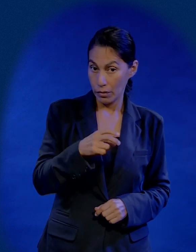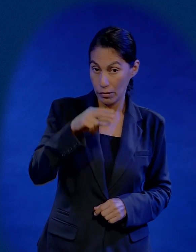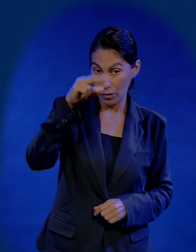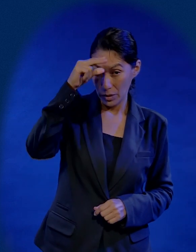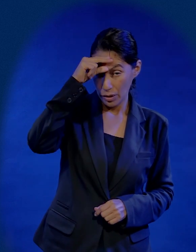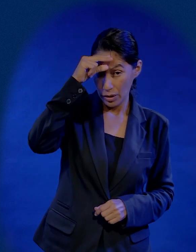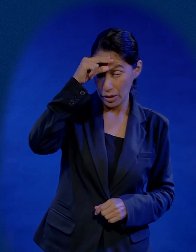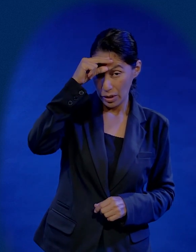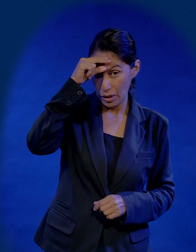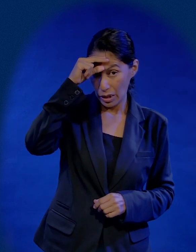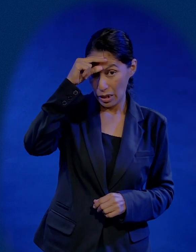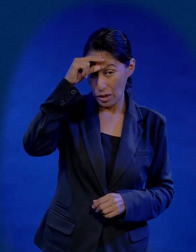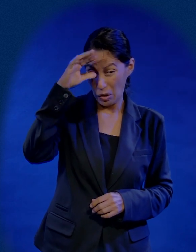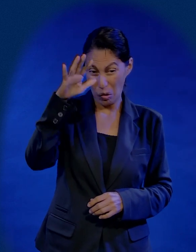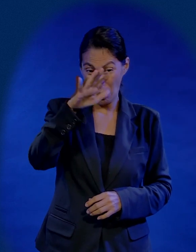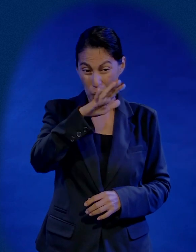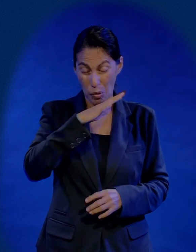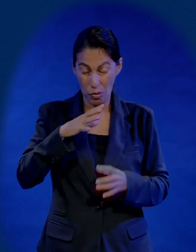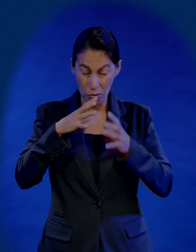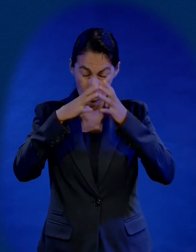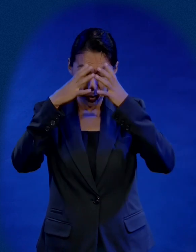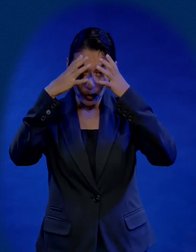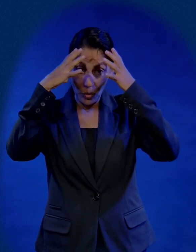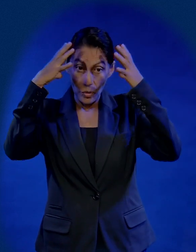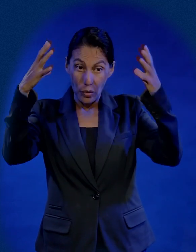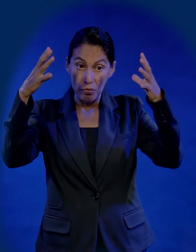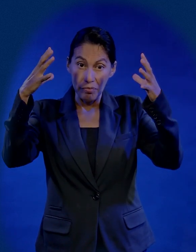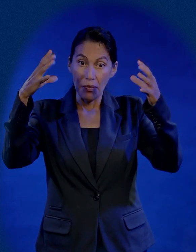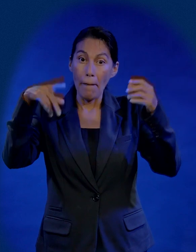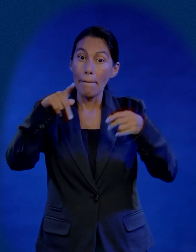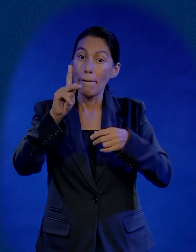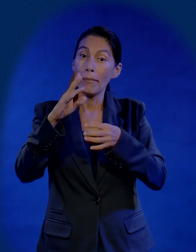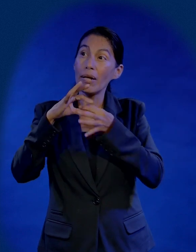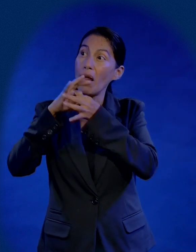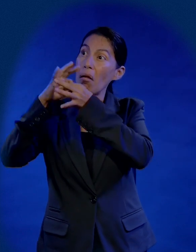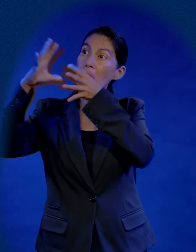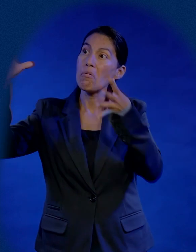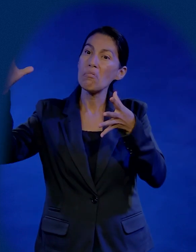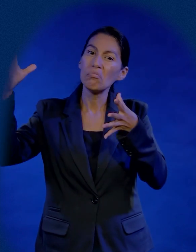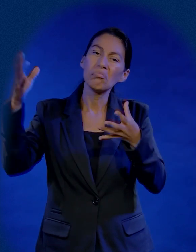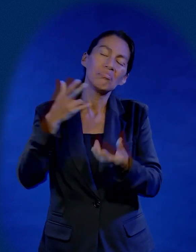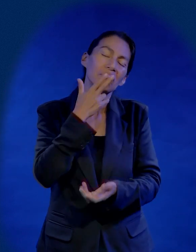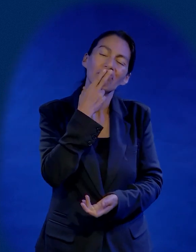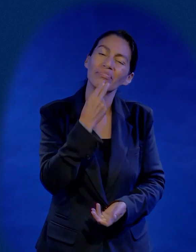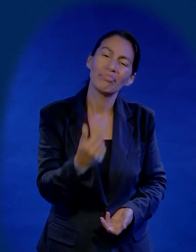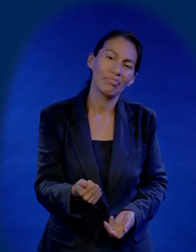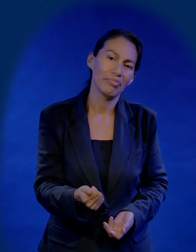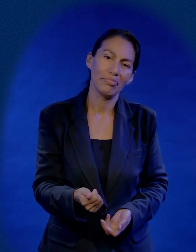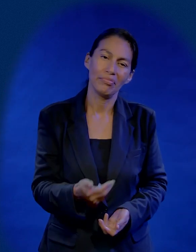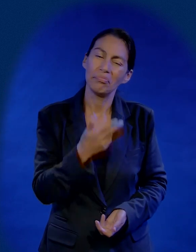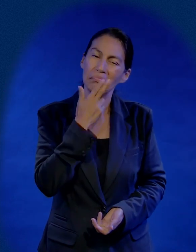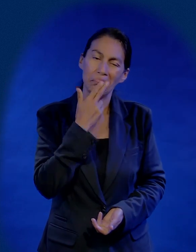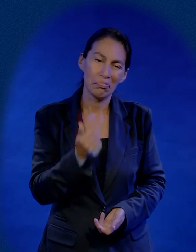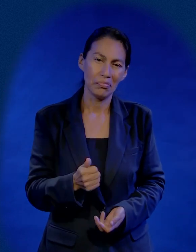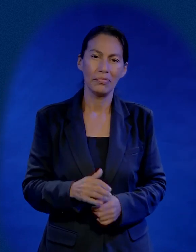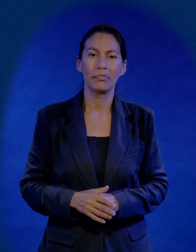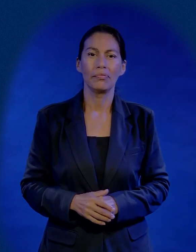ese ambiente intelectual sin Cristo no es nada porque la sabiduría de este